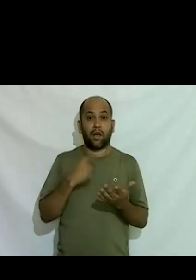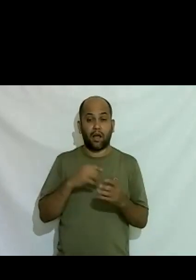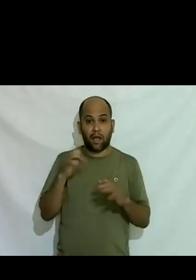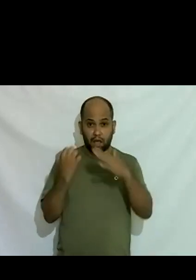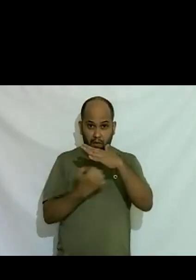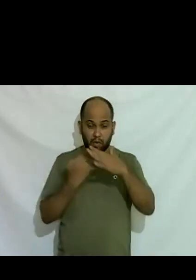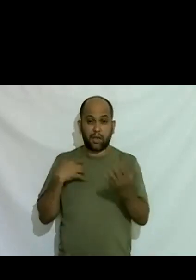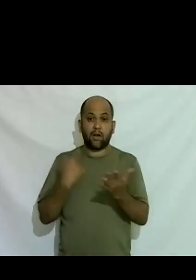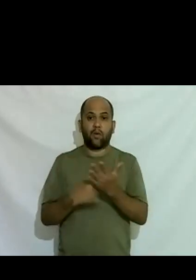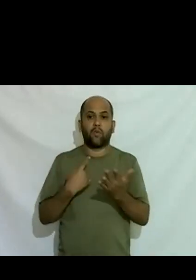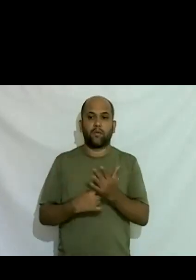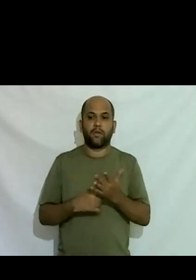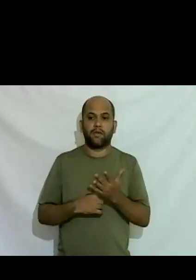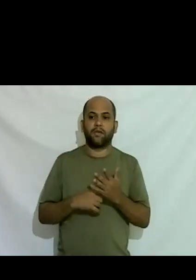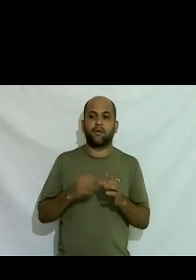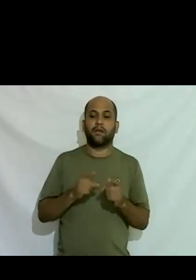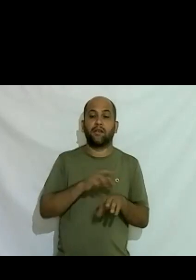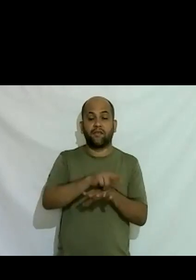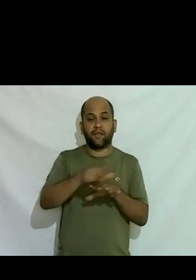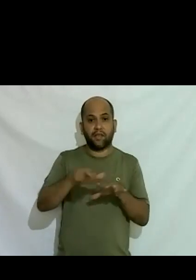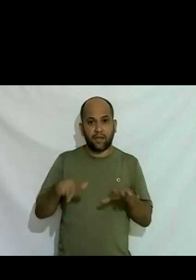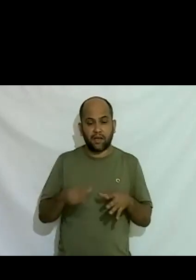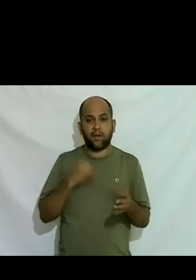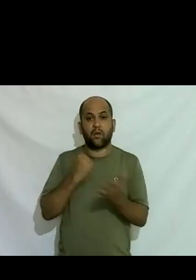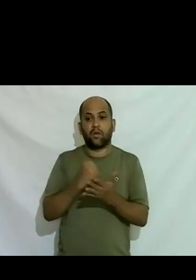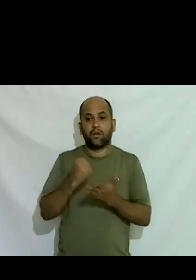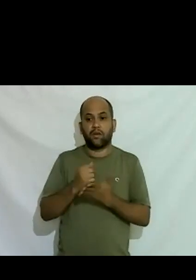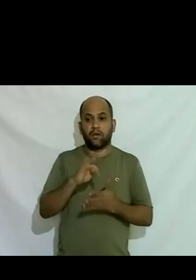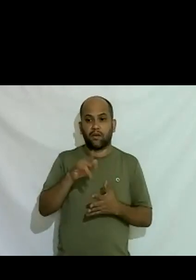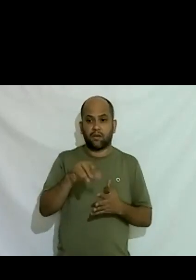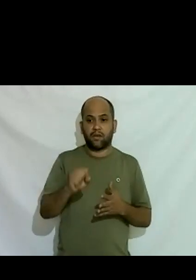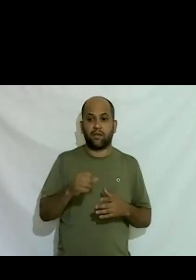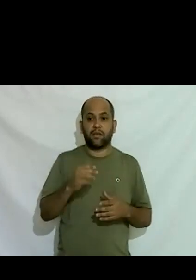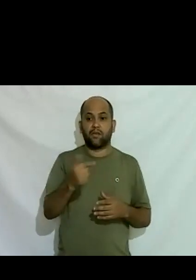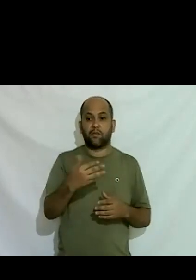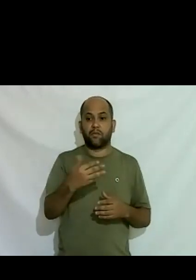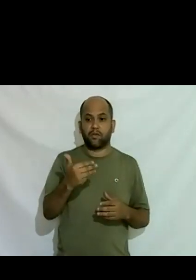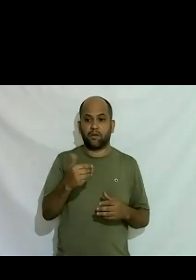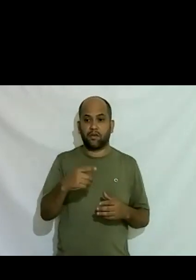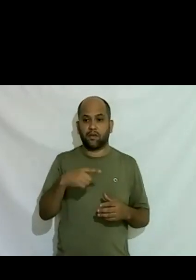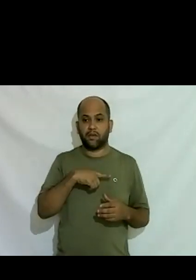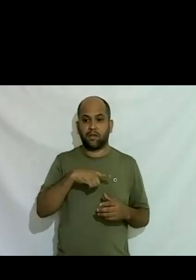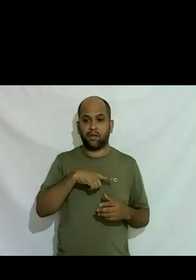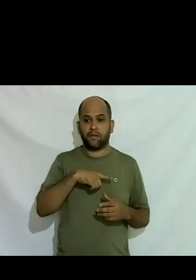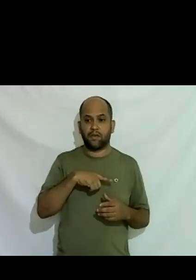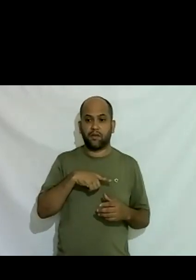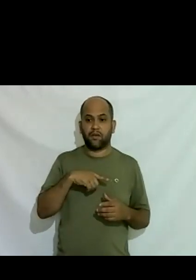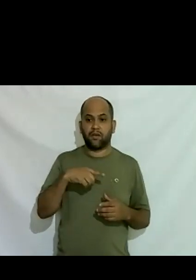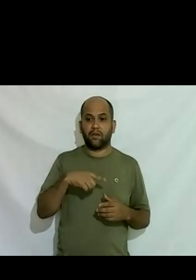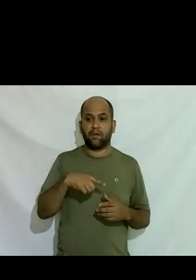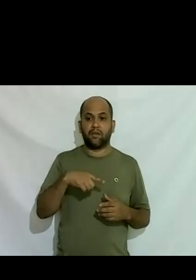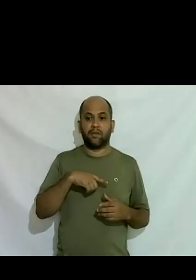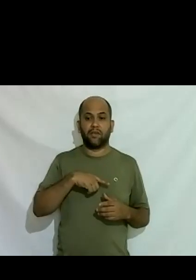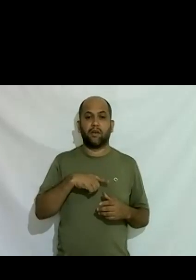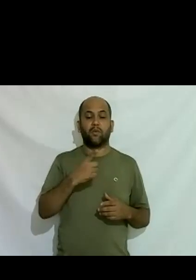começaram a contratar trans a partir de 2015 em 2014 tinha havido uma contratação né para arrumadora de motel